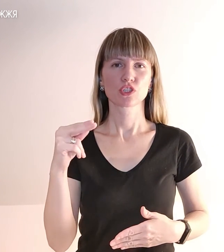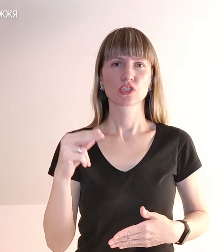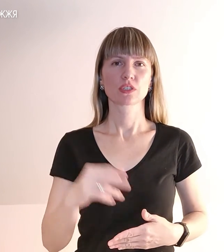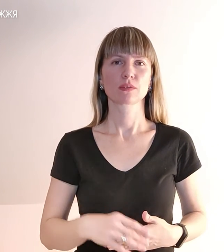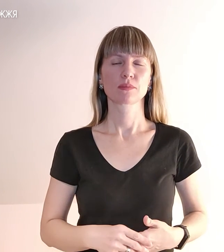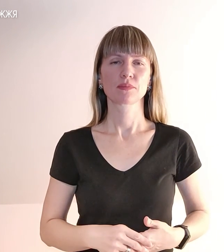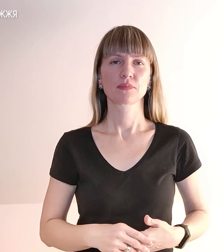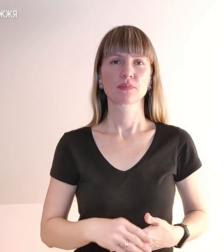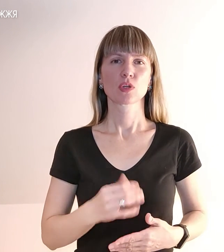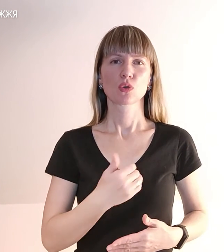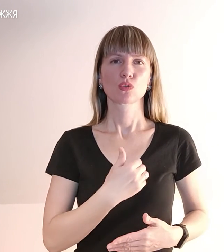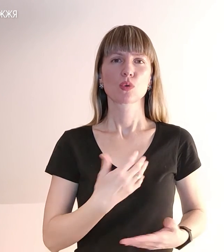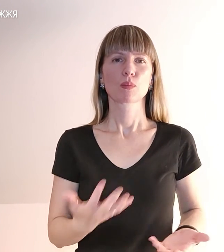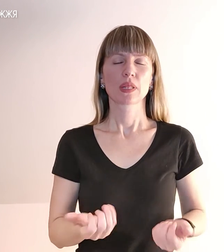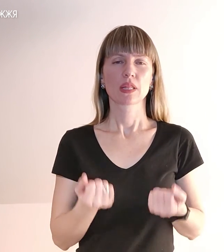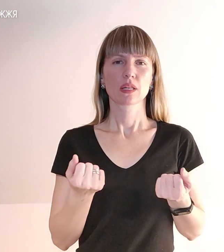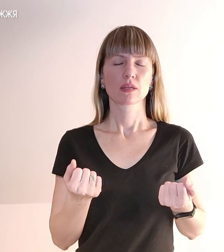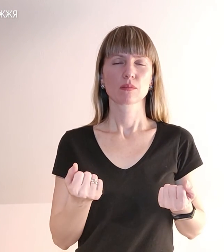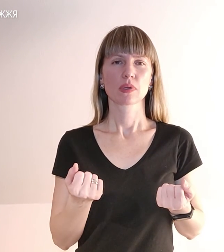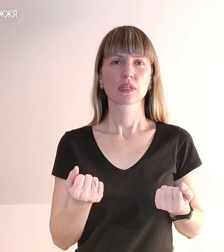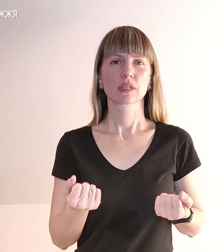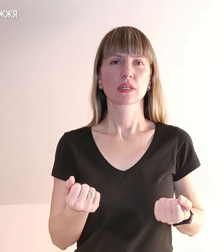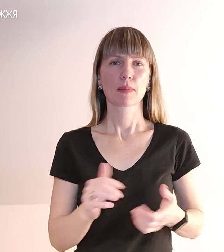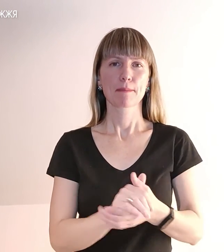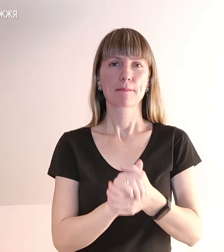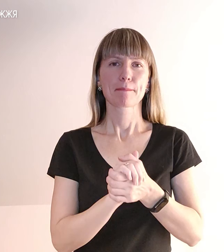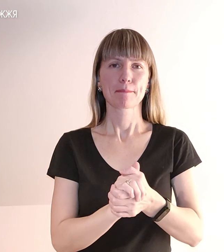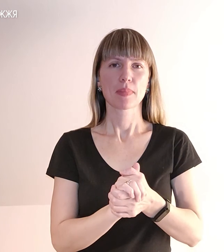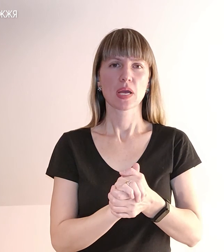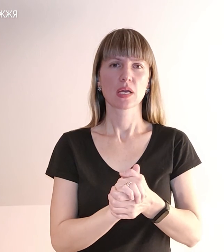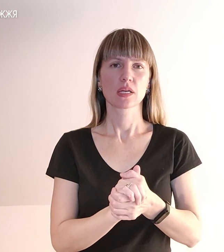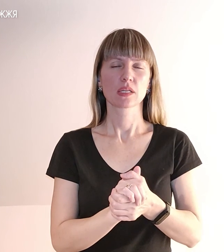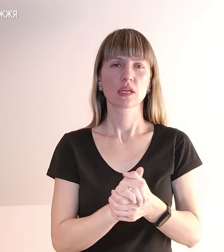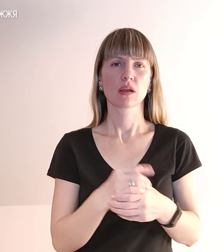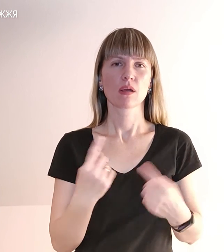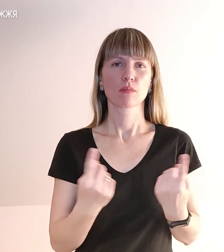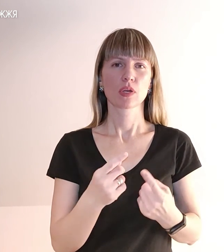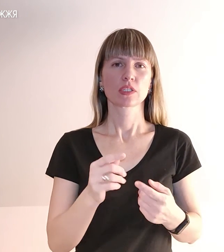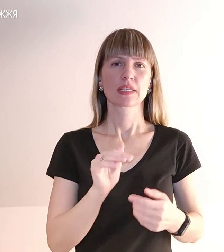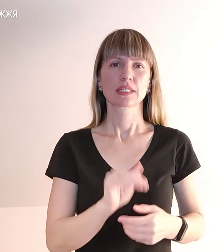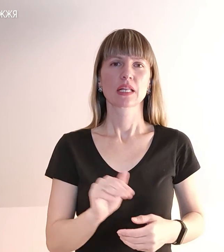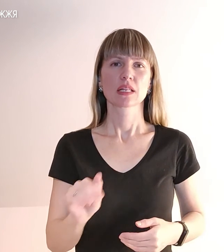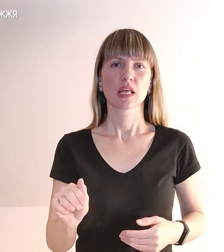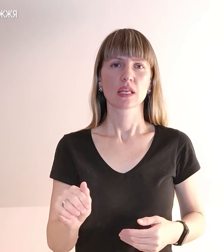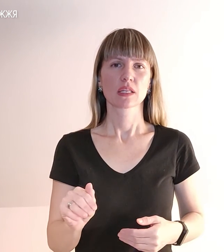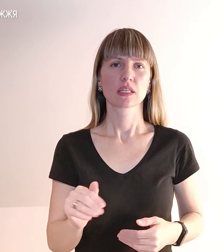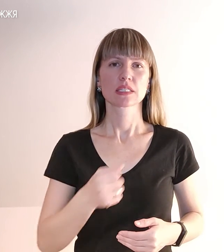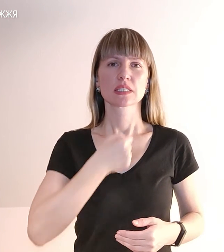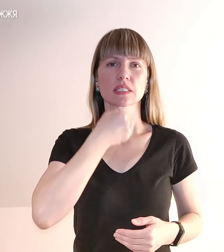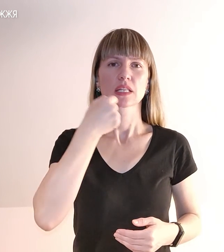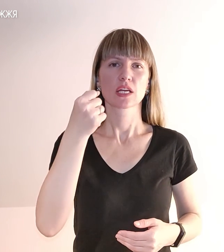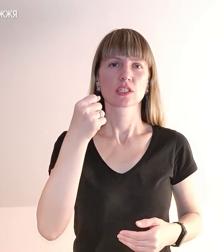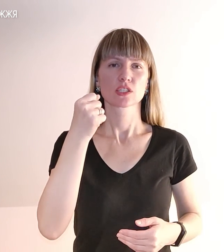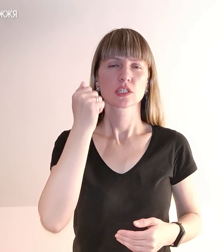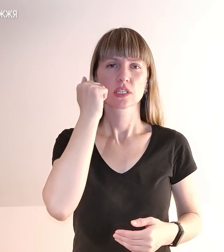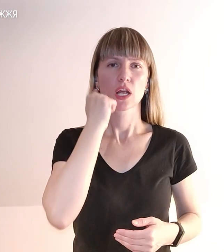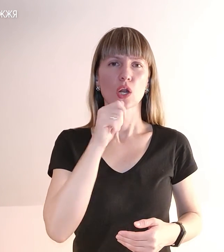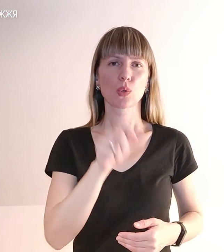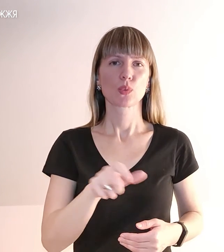Я хочу підтримати мирних громад, цивільних дітей, старших людей. Я хочу, щоб